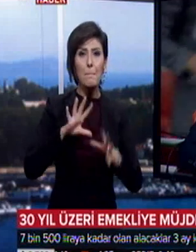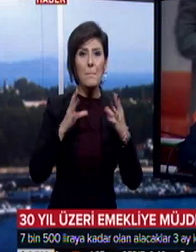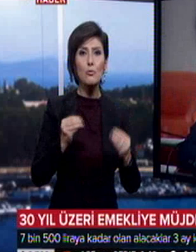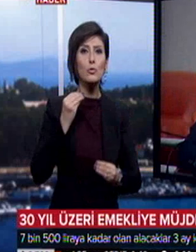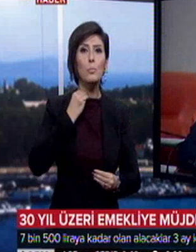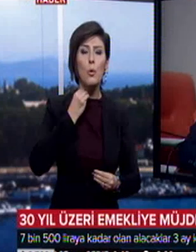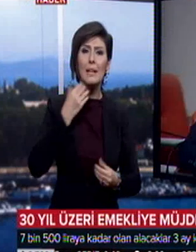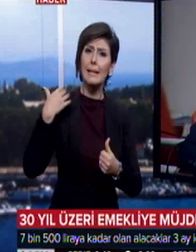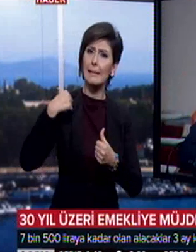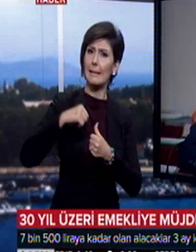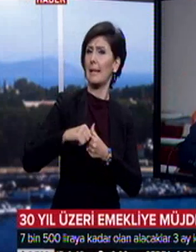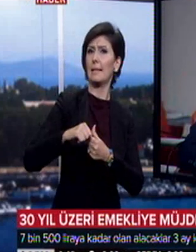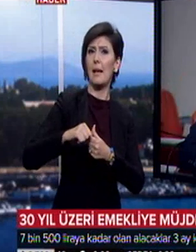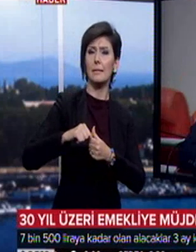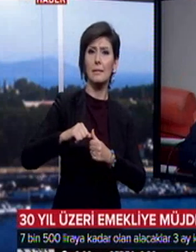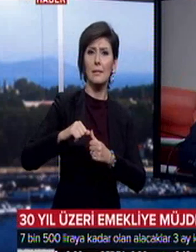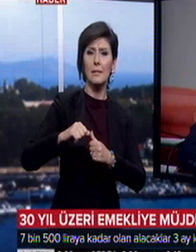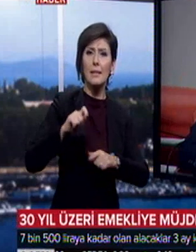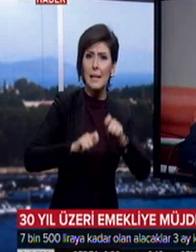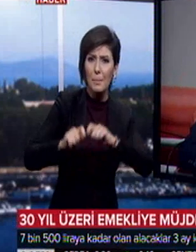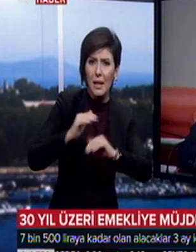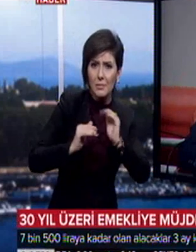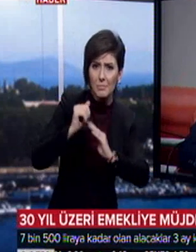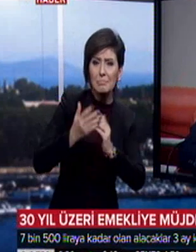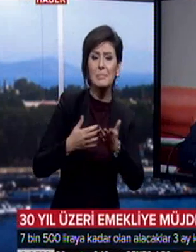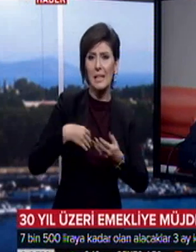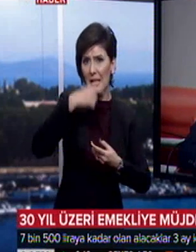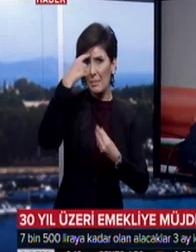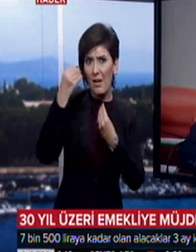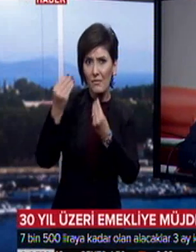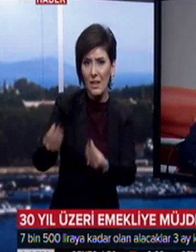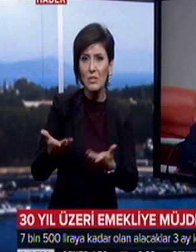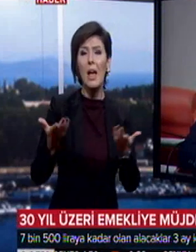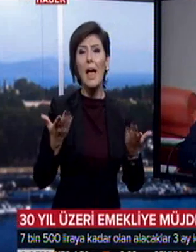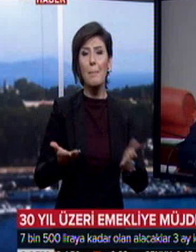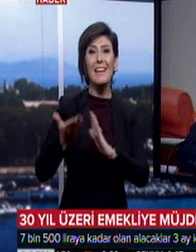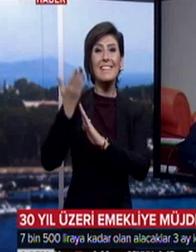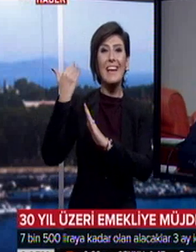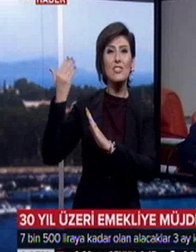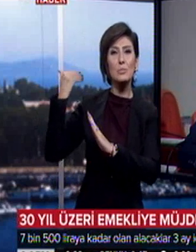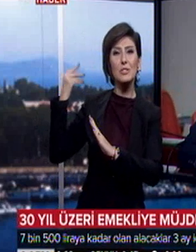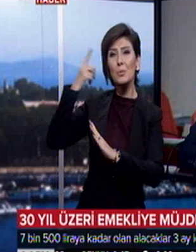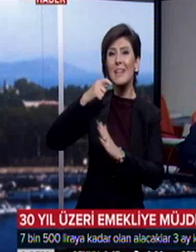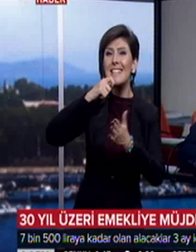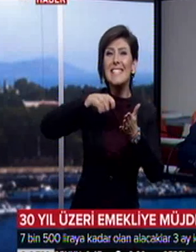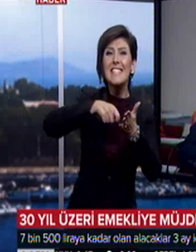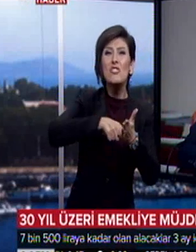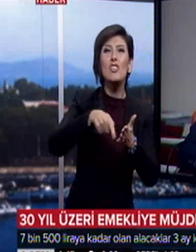yeniden yapılandırmalarına imkan vermiş olacağız, hem de geçmişten kaynaklanan sicil kayıtları nedeniyle